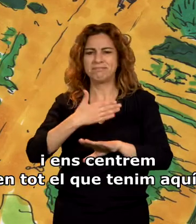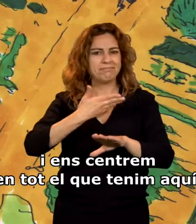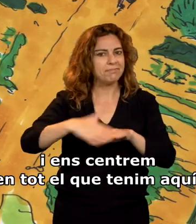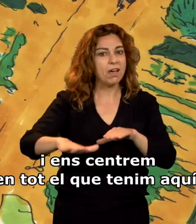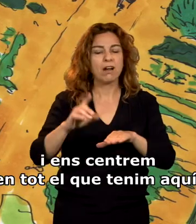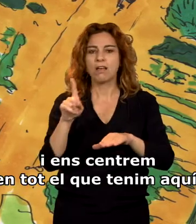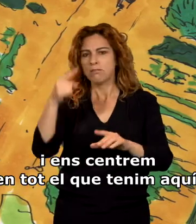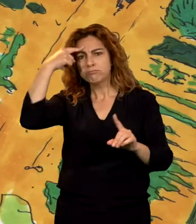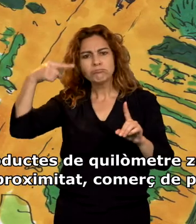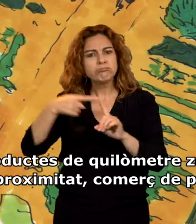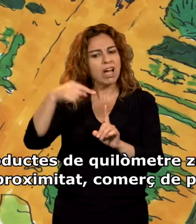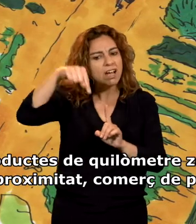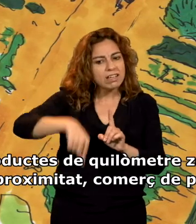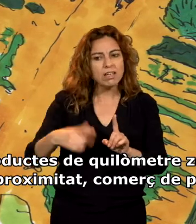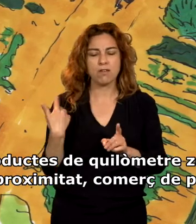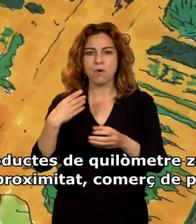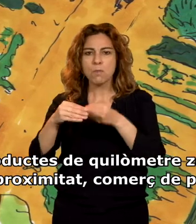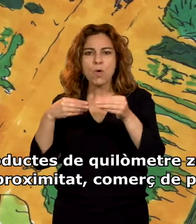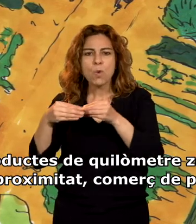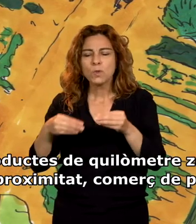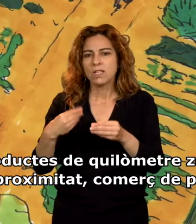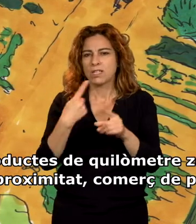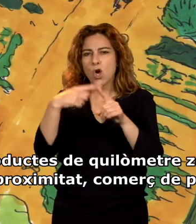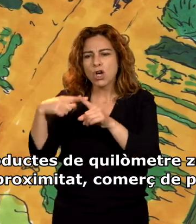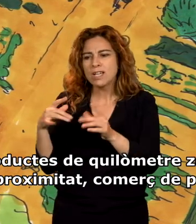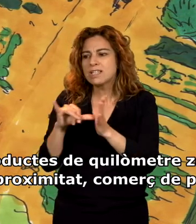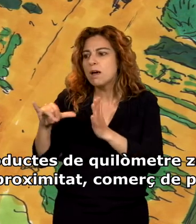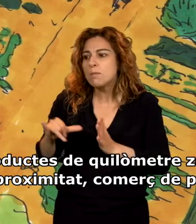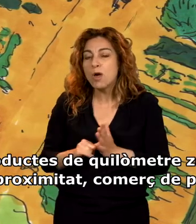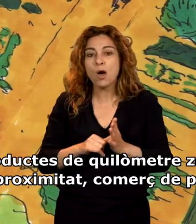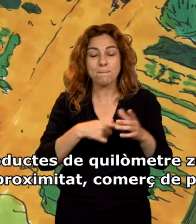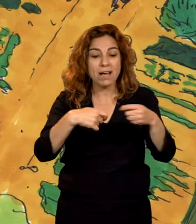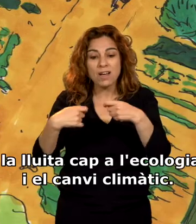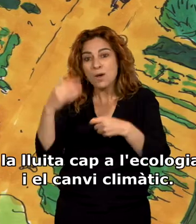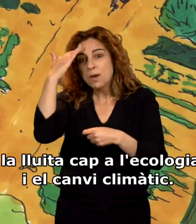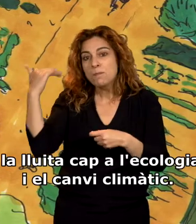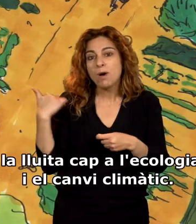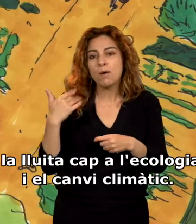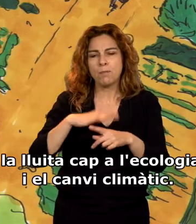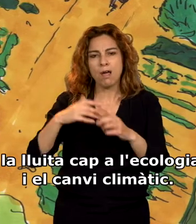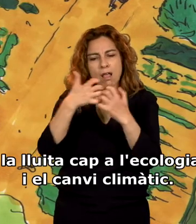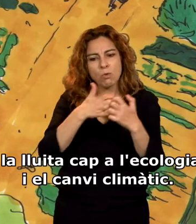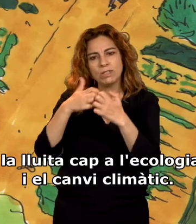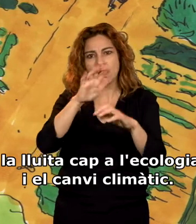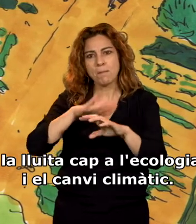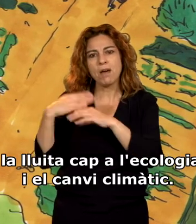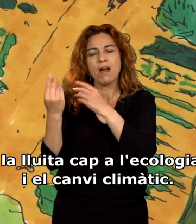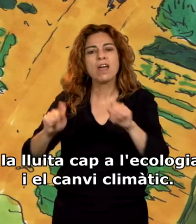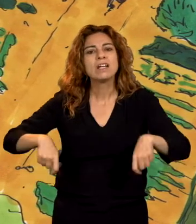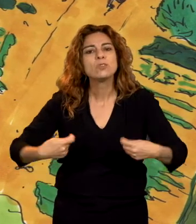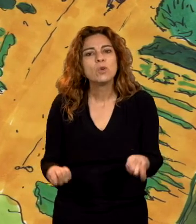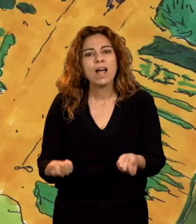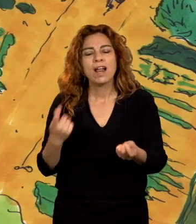centrem en tot el que tenim aquí, productes de quilòmetre zero i de proximitat, comerç de poble, la lluita cap a l'ecologia i el canvi